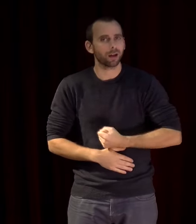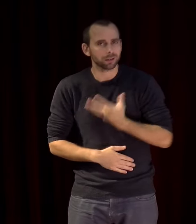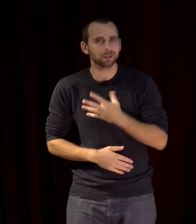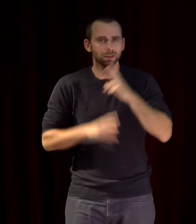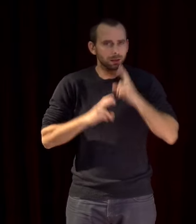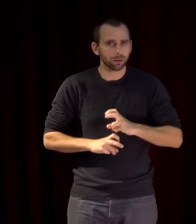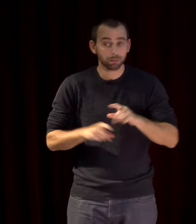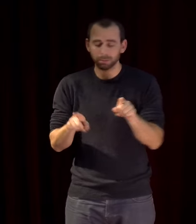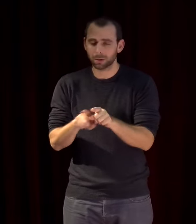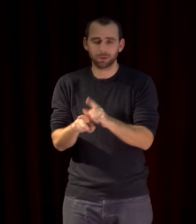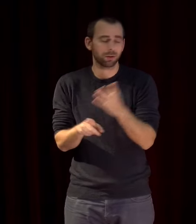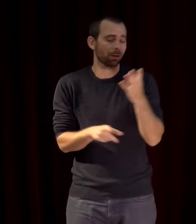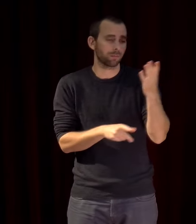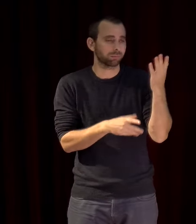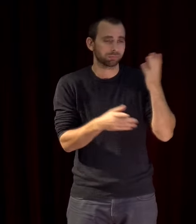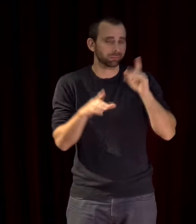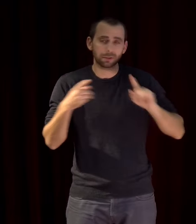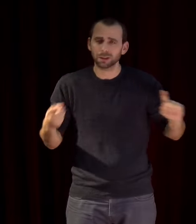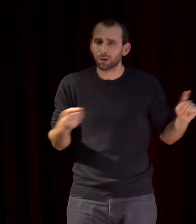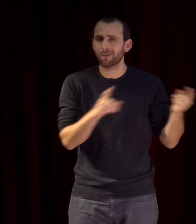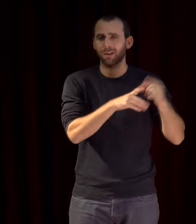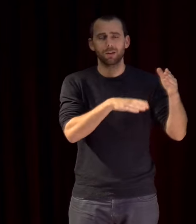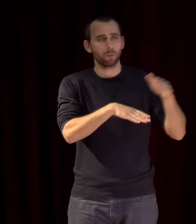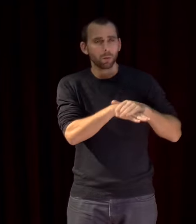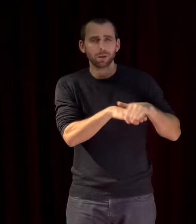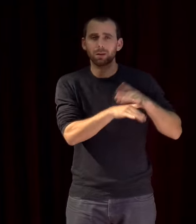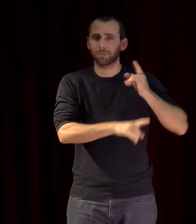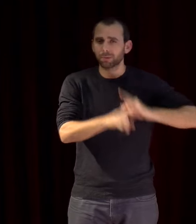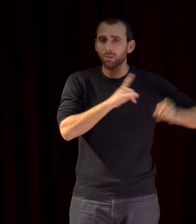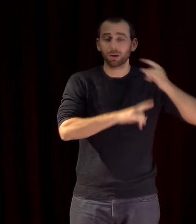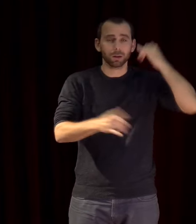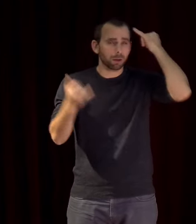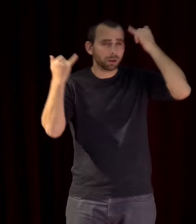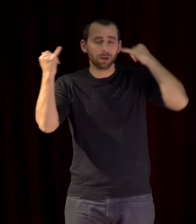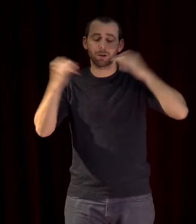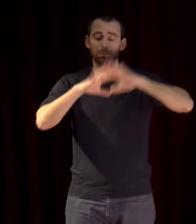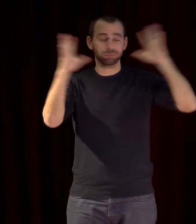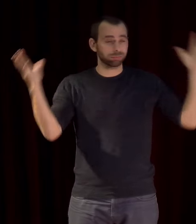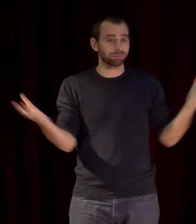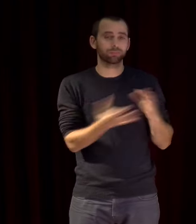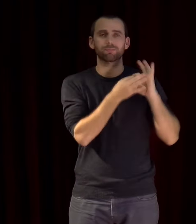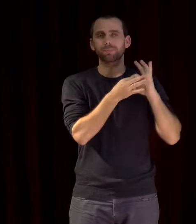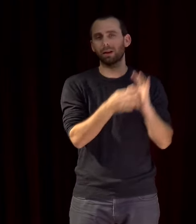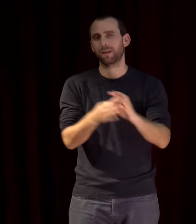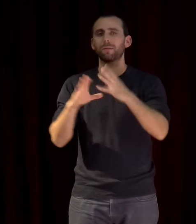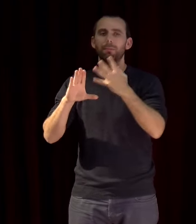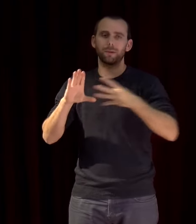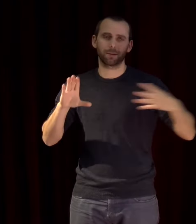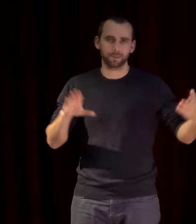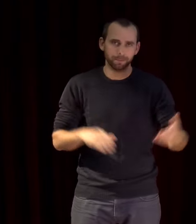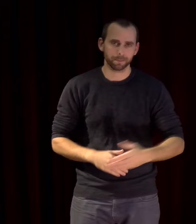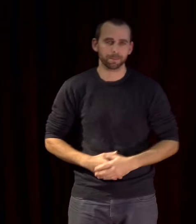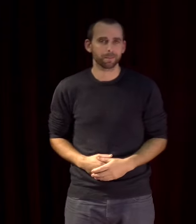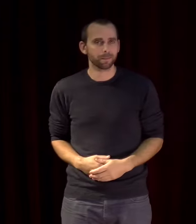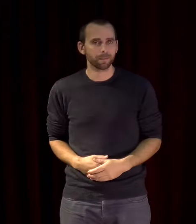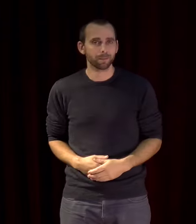géographique, politique, historique et imaginaire qu'est le bassin méditerranéen. Voilà. Donc,